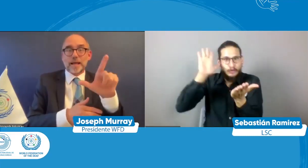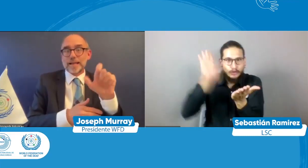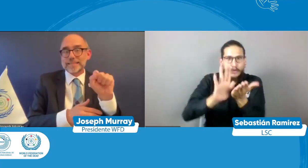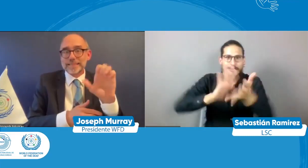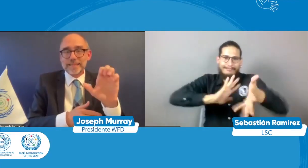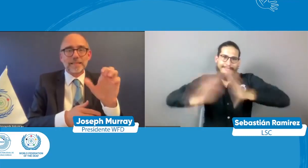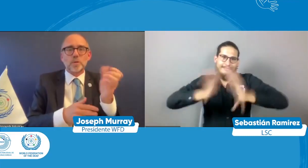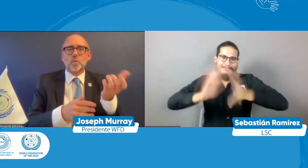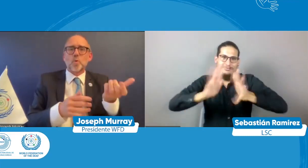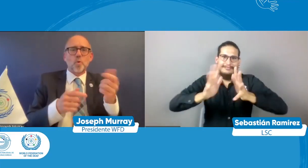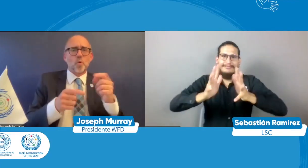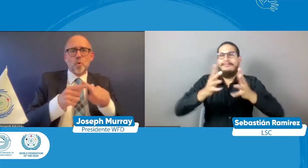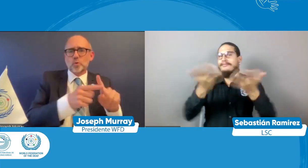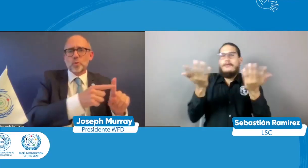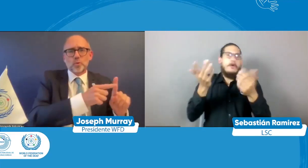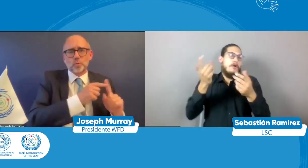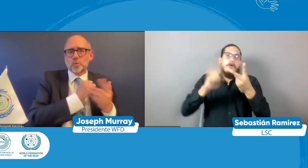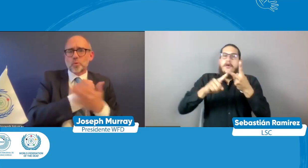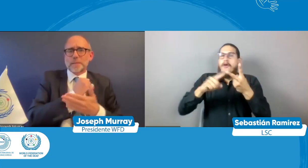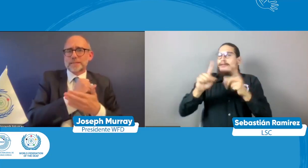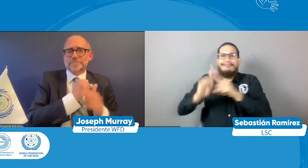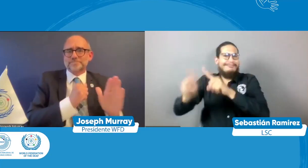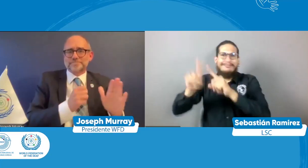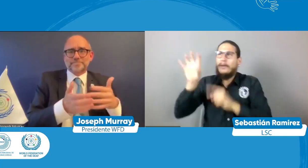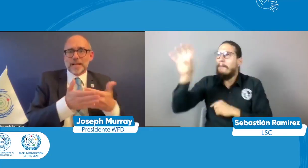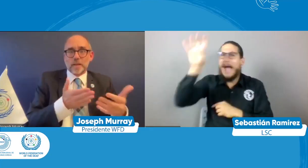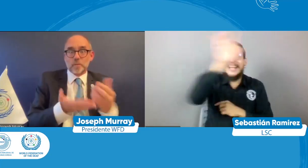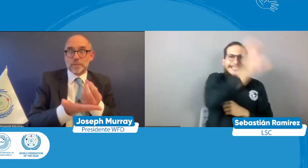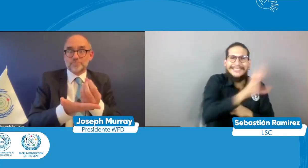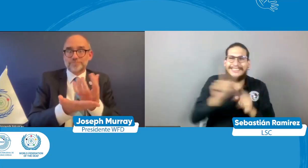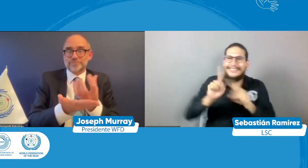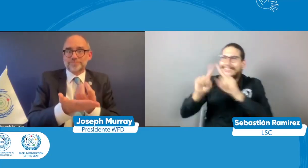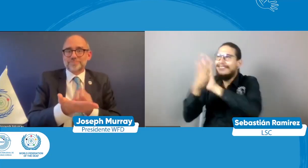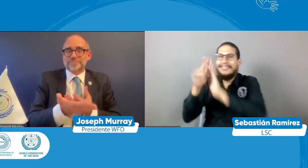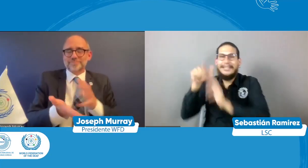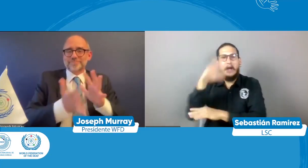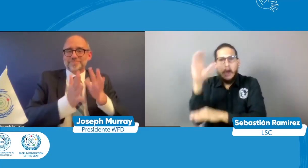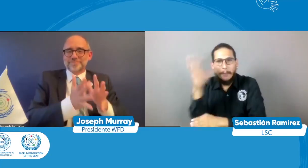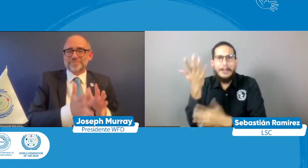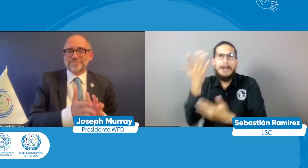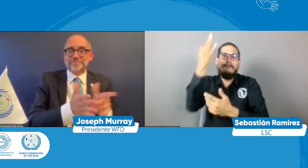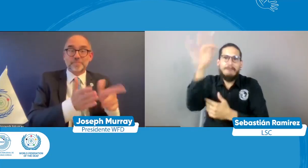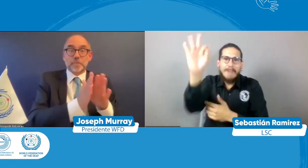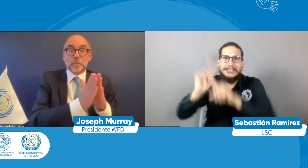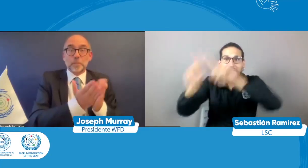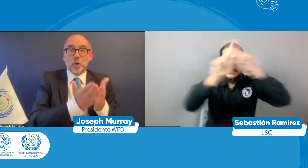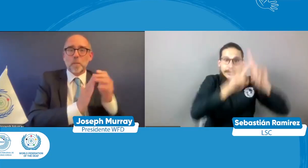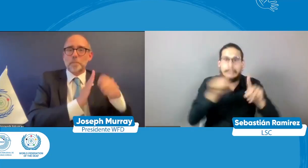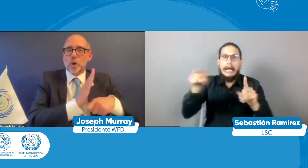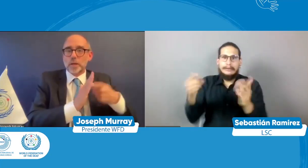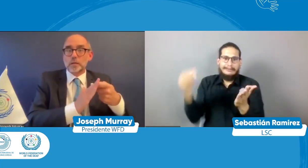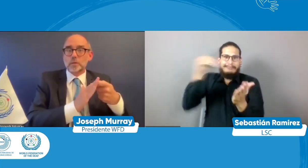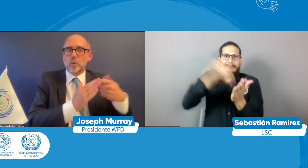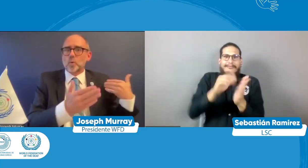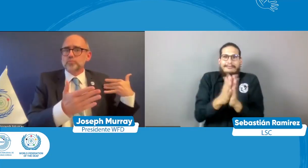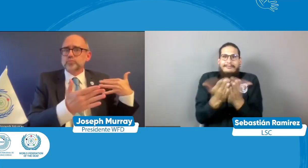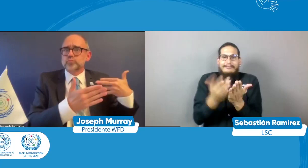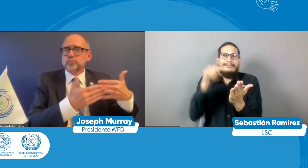libros por ejemplo puedan ser en lengua de señas en el caso de ustedes la lengua de señas colombiana o en la lengua de señas pues de cada país